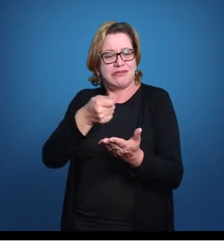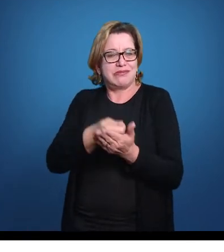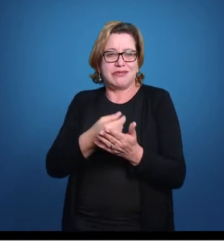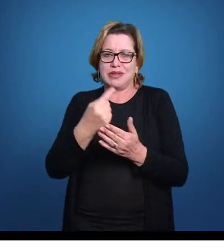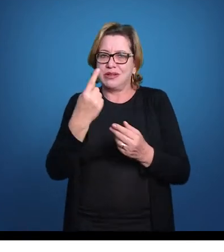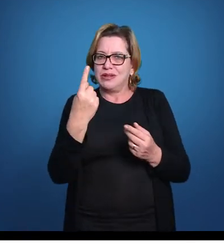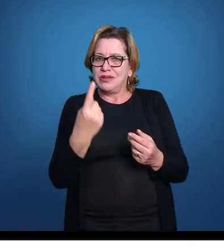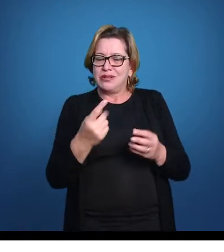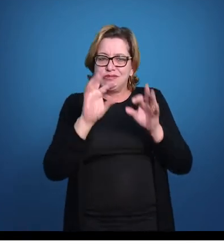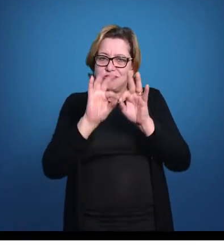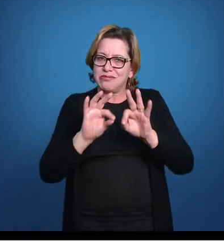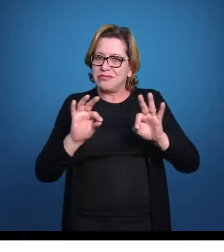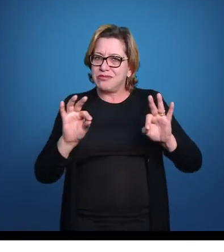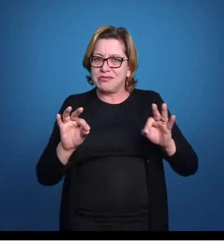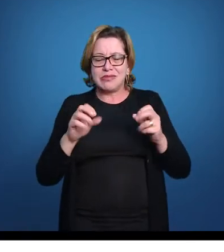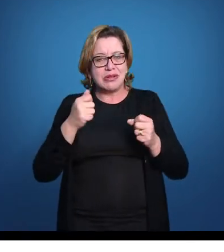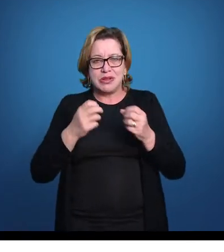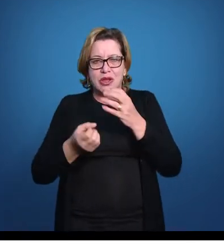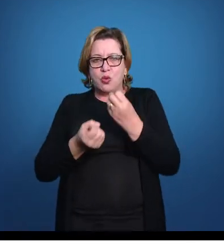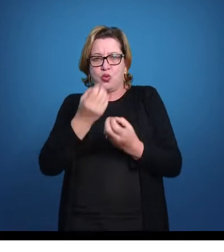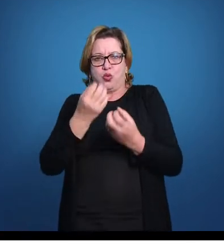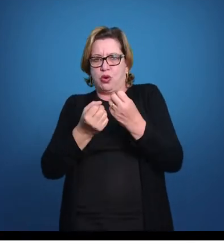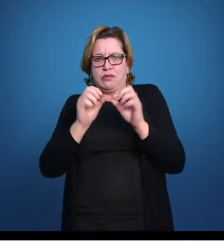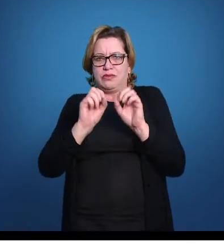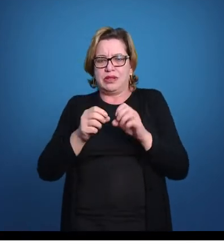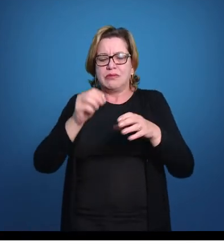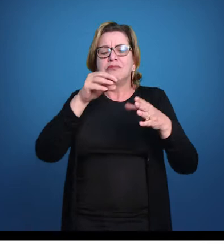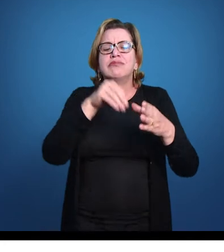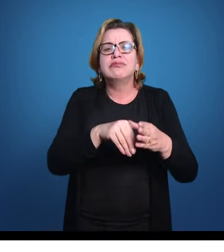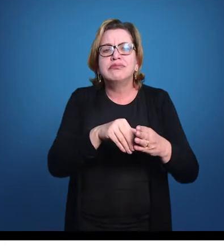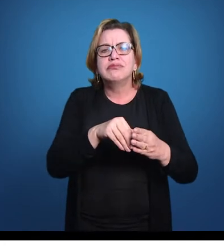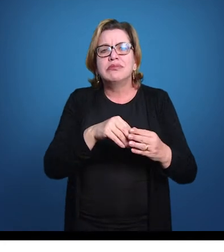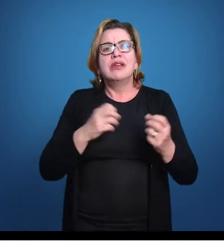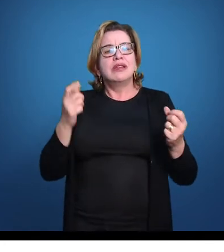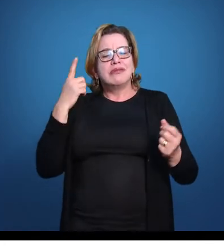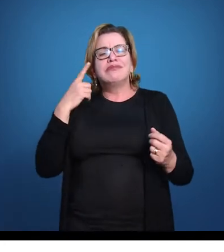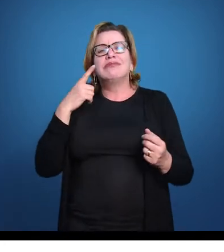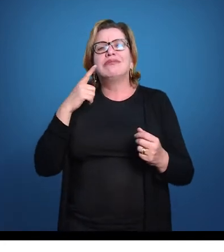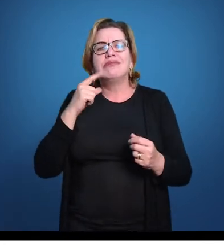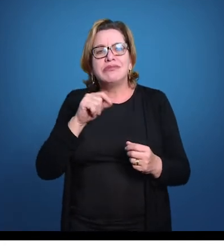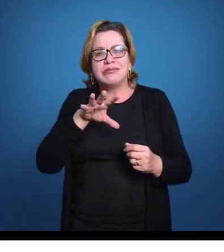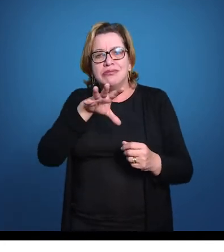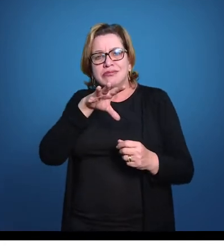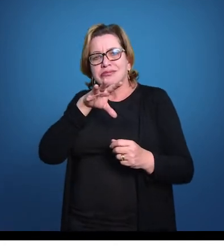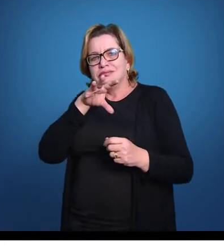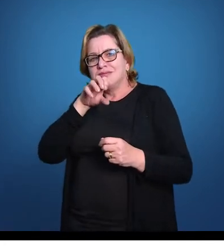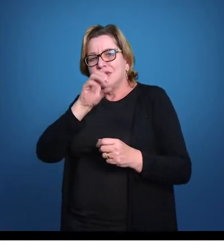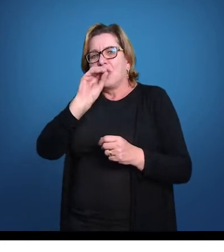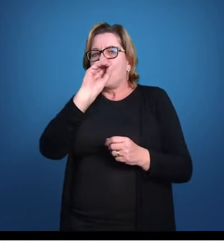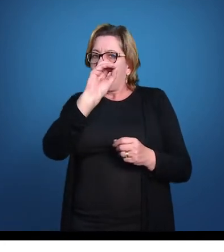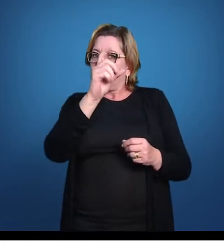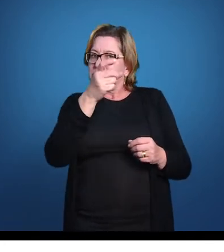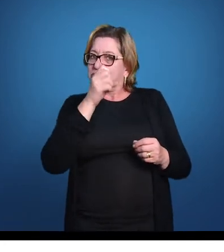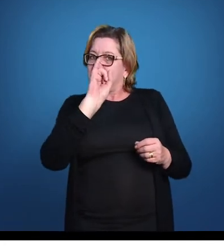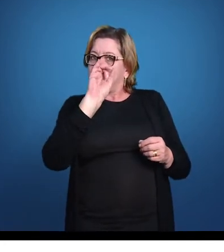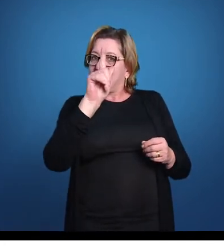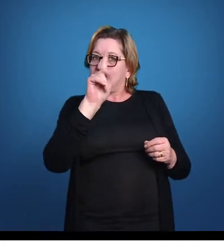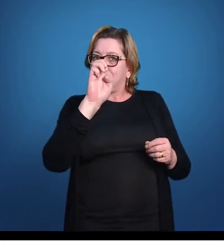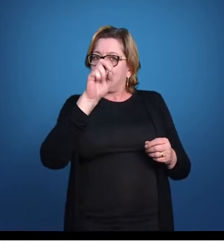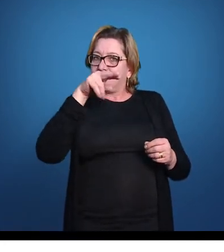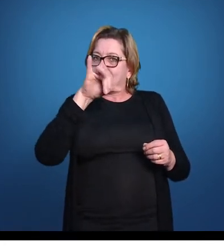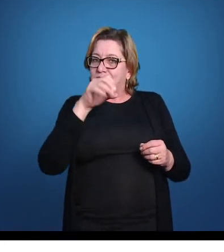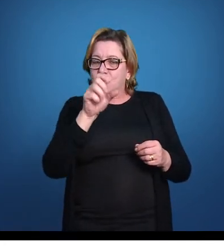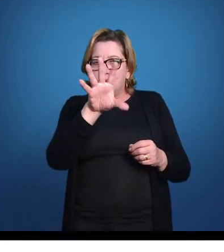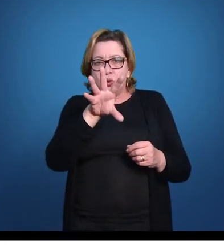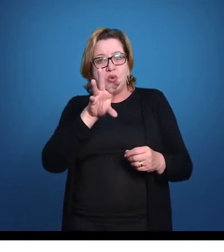aquário muito simples, sem oxigenação, sem nada, você põe ele ali e ele consegue tirar oxigênio do ar. Todo mundo